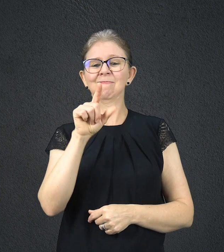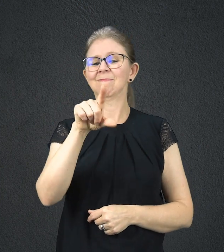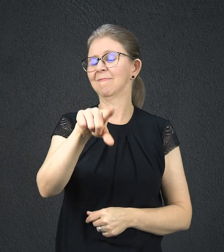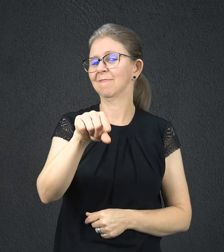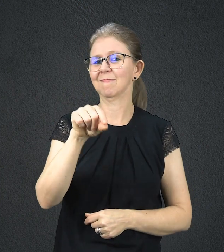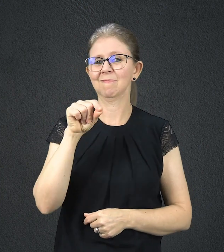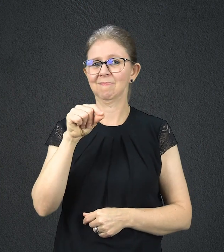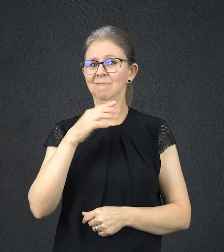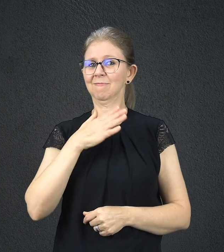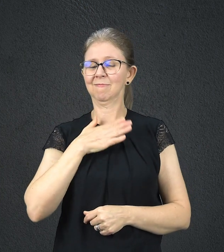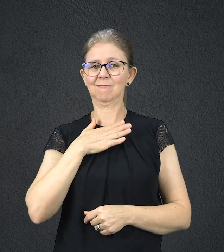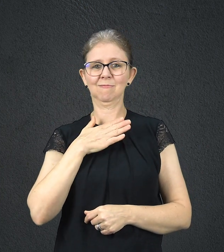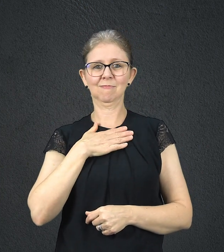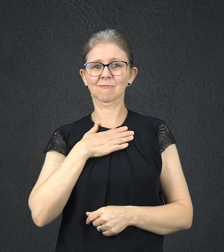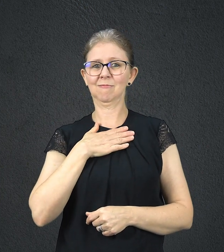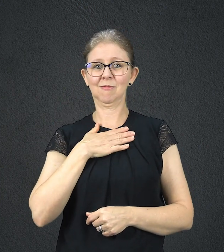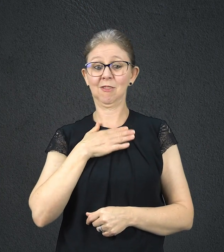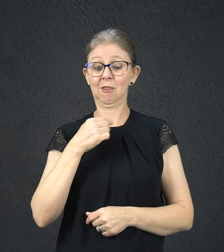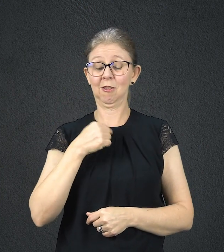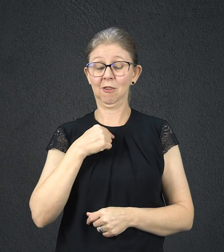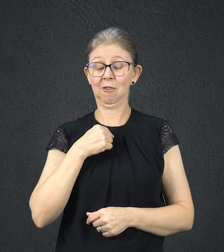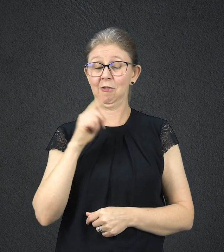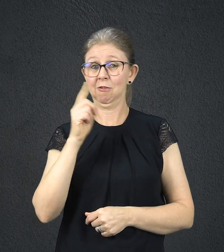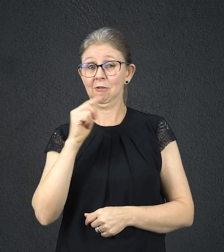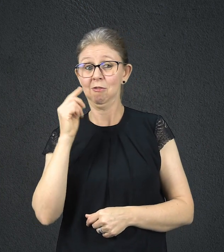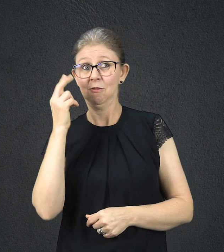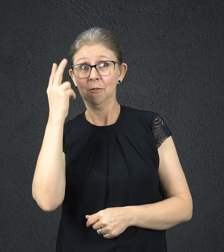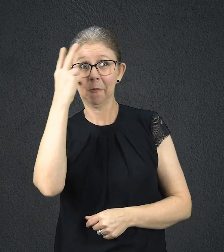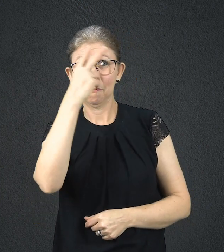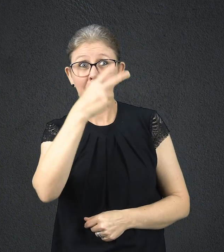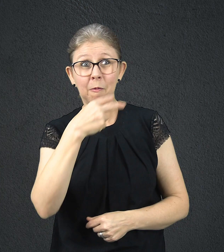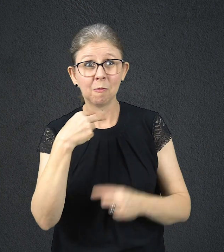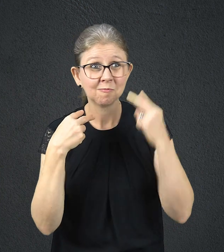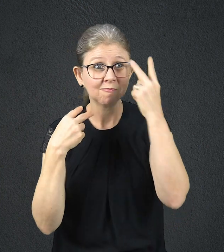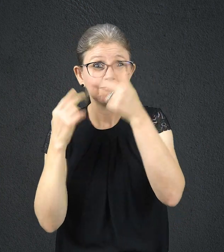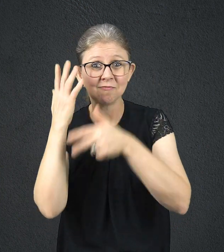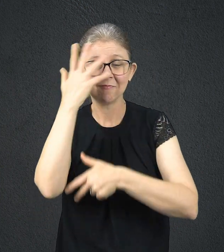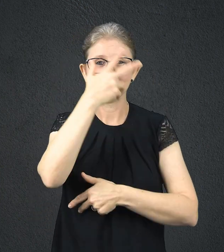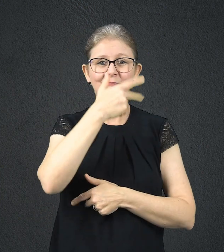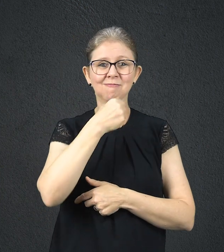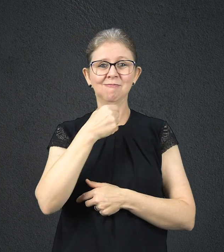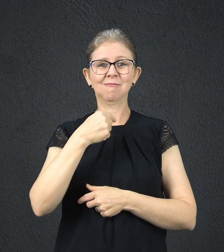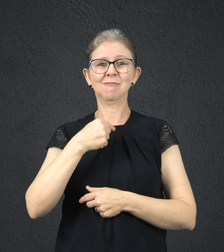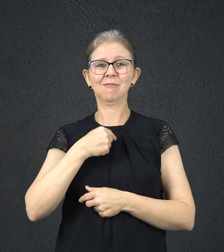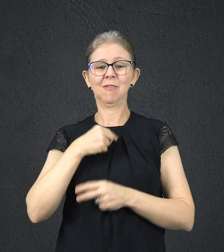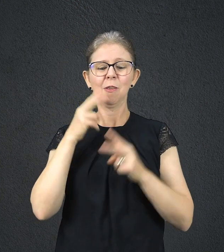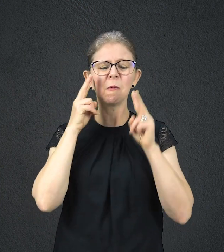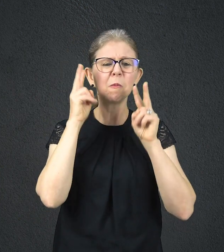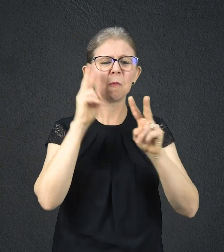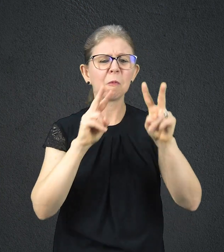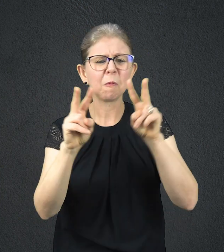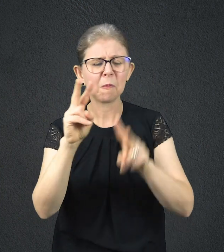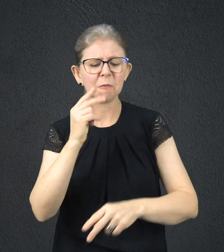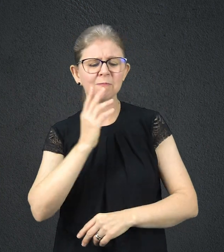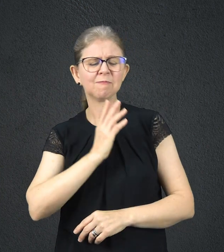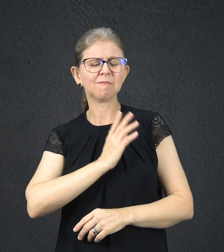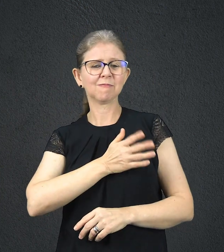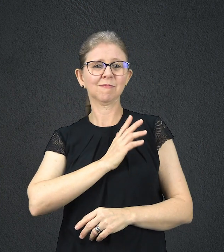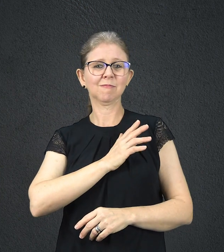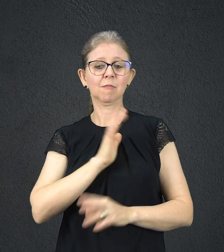aparência exterior, porque via o coração. Todos os filhos de Jessé passaram diante do profeta, mas Deus